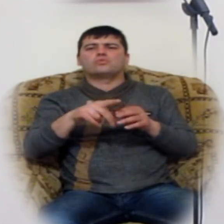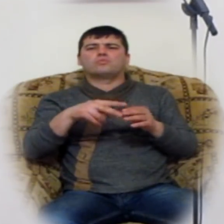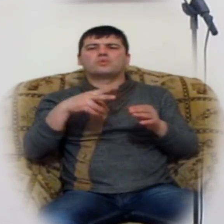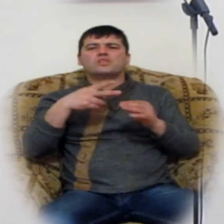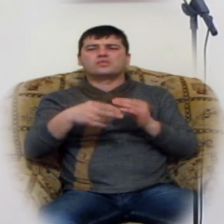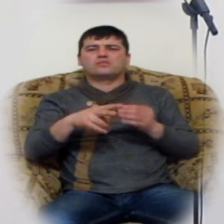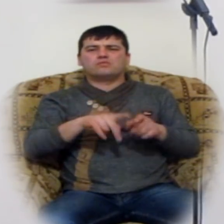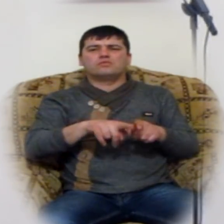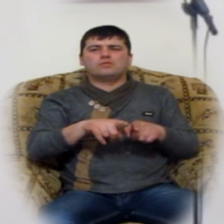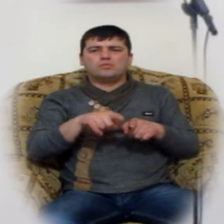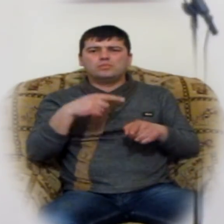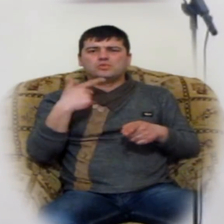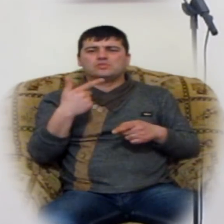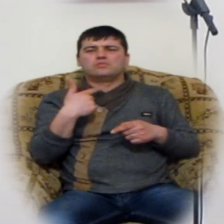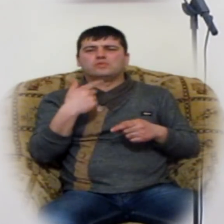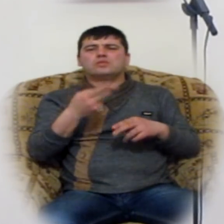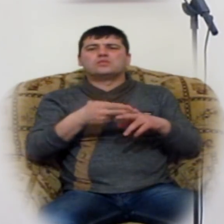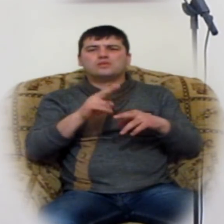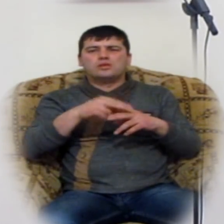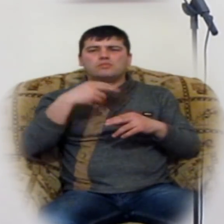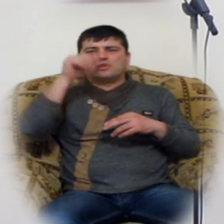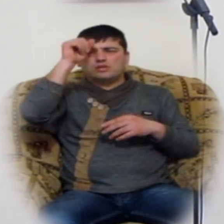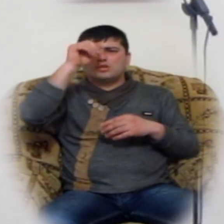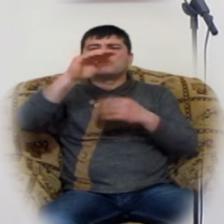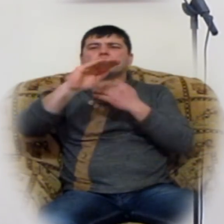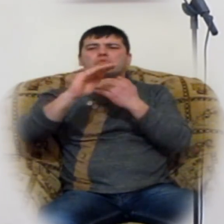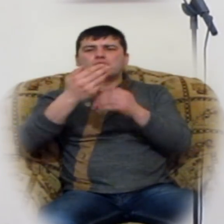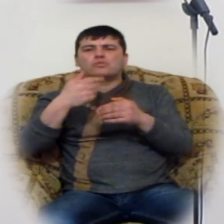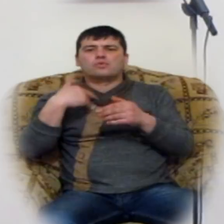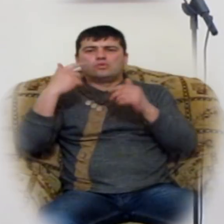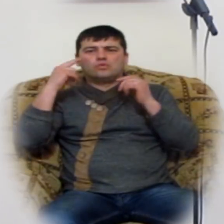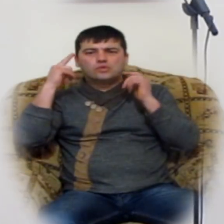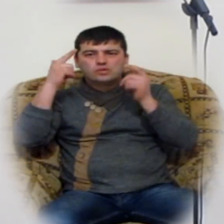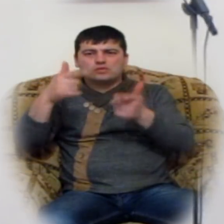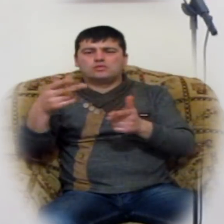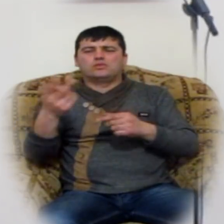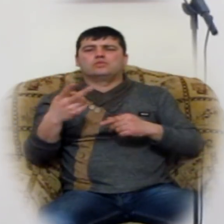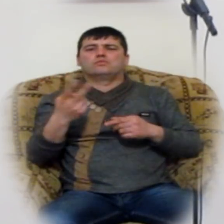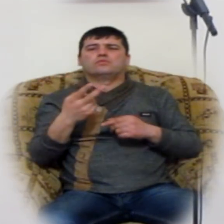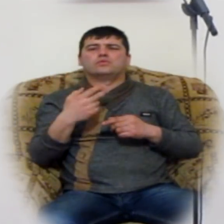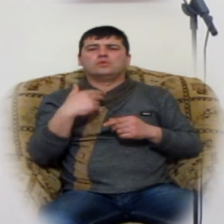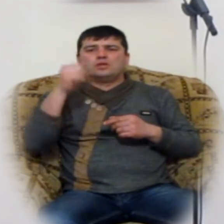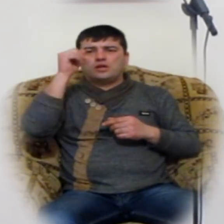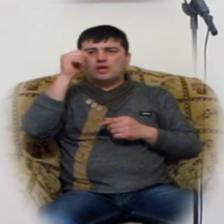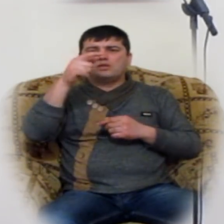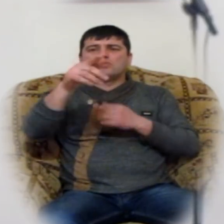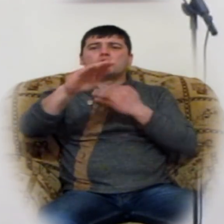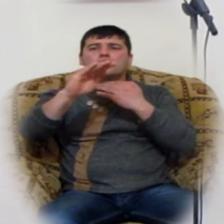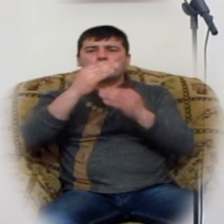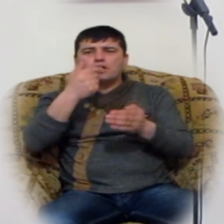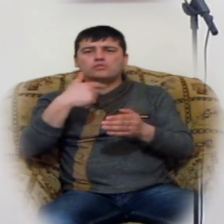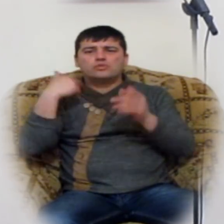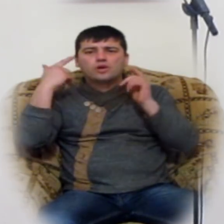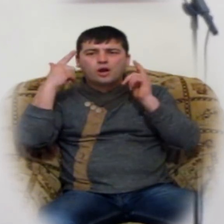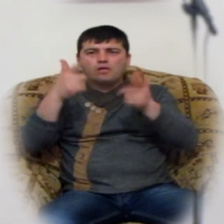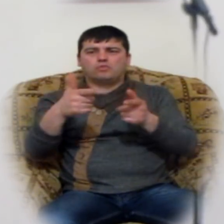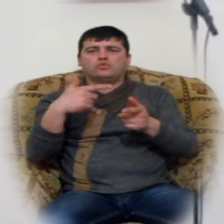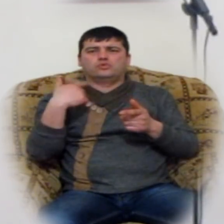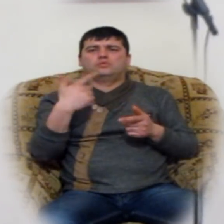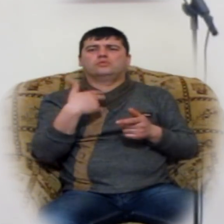դրա համար, երբոր աստված կոչ է անում դարձի գալու, երբոր աստված կանչում է ապաշխարության, կանչում